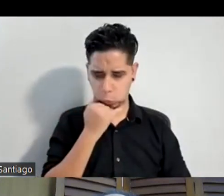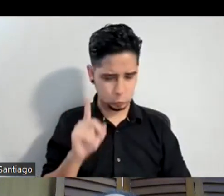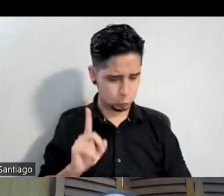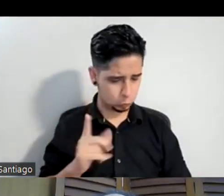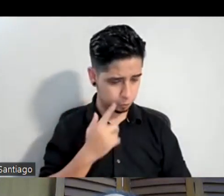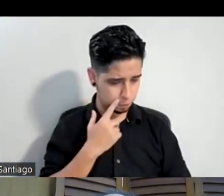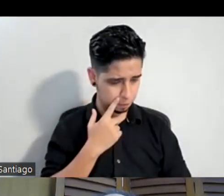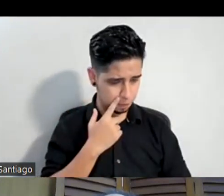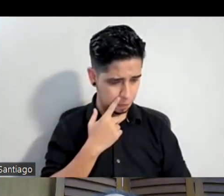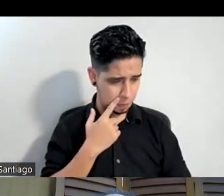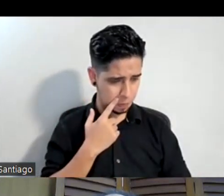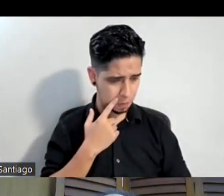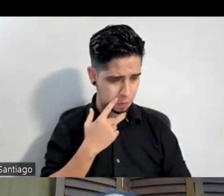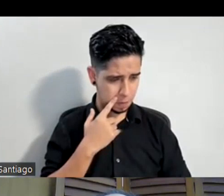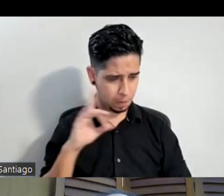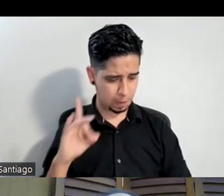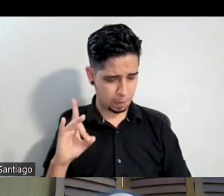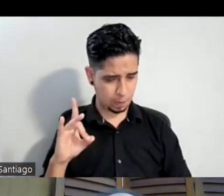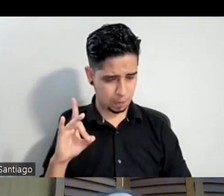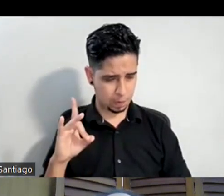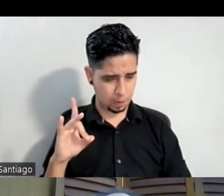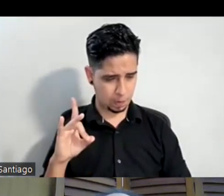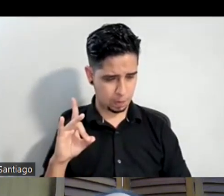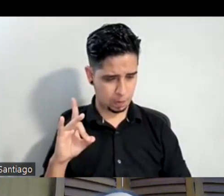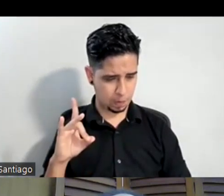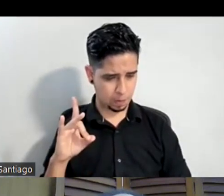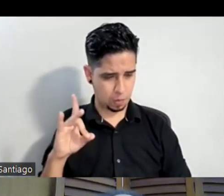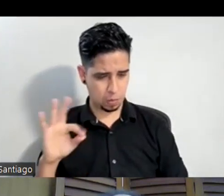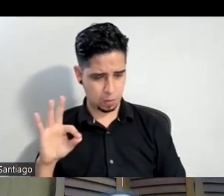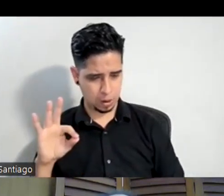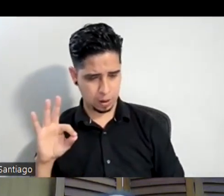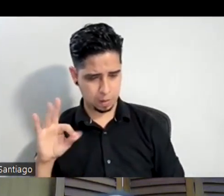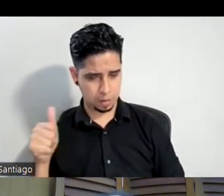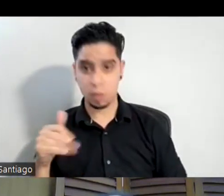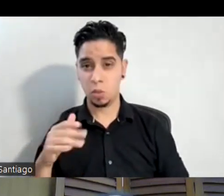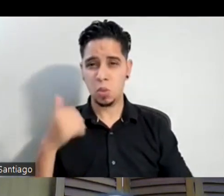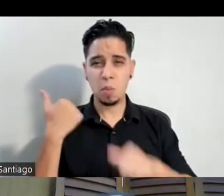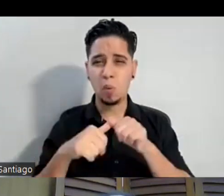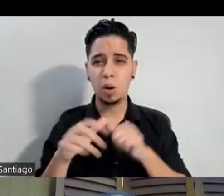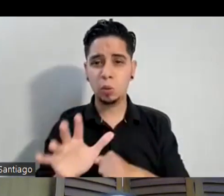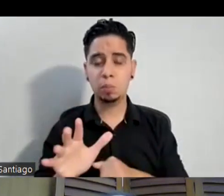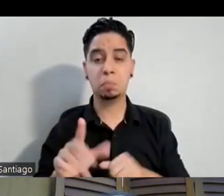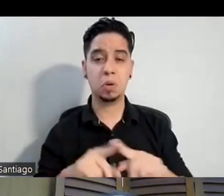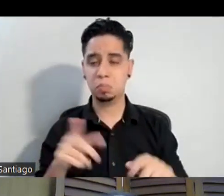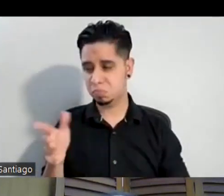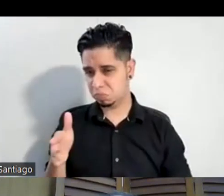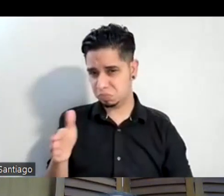no recuerdo si era hoy 9 o 10 ay no recuerdo más o menos entre esas edades hice el video de Fiel a la Vega